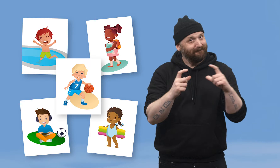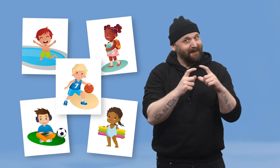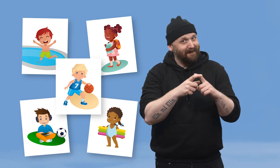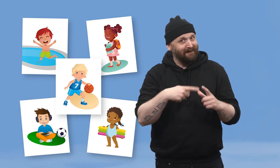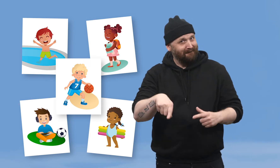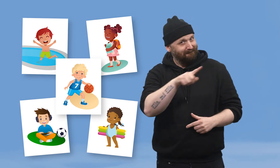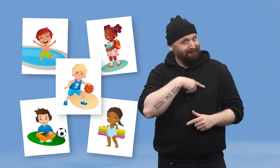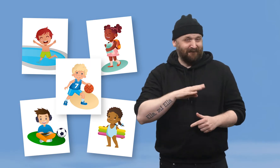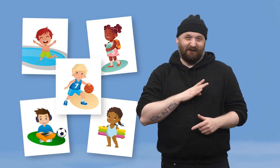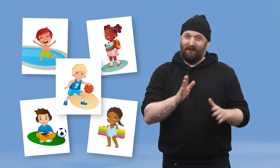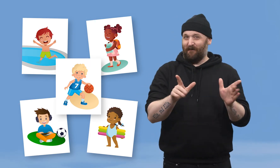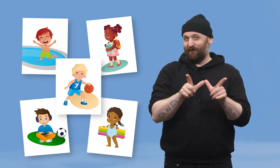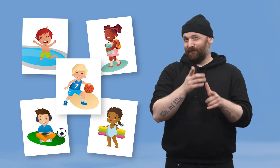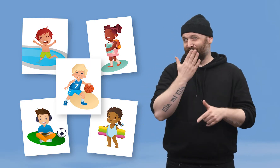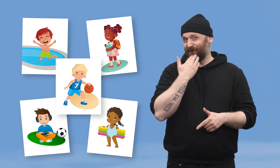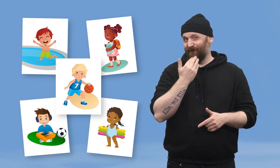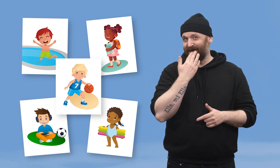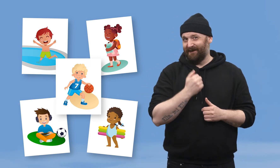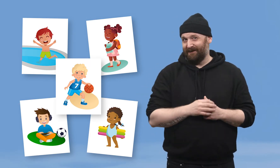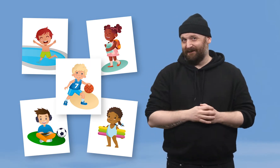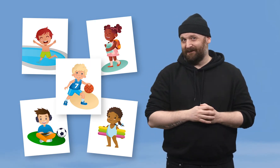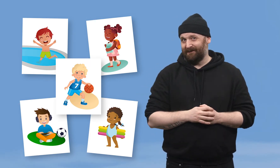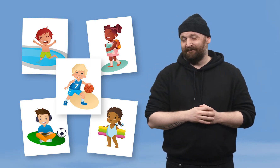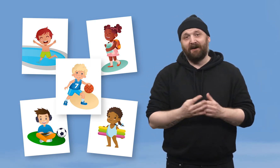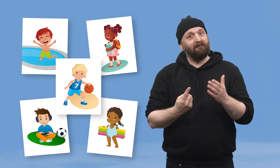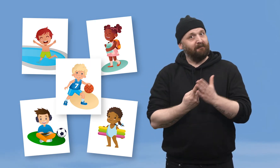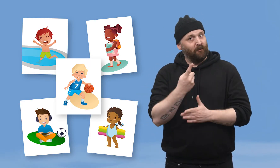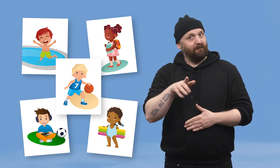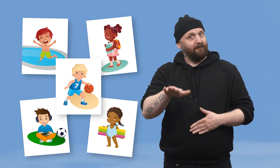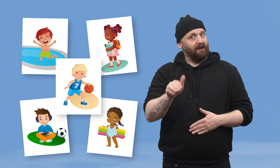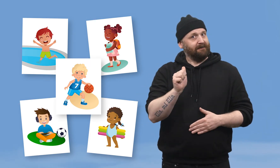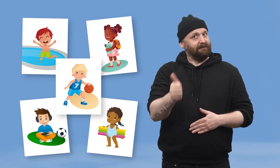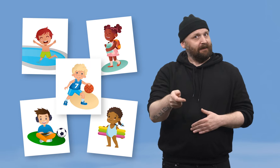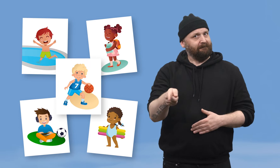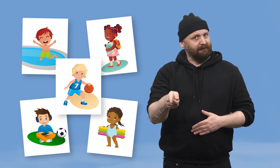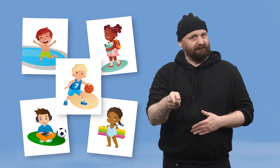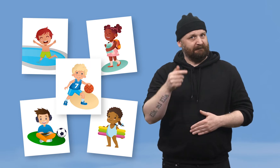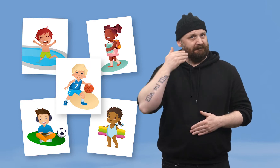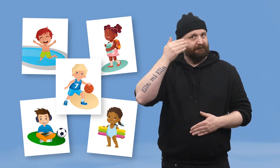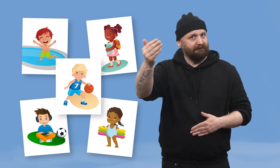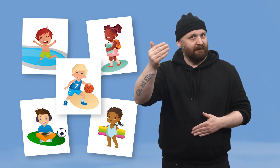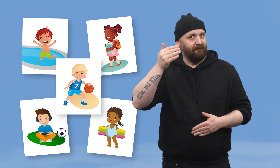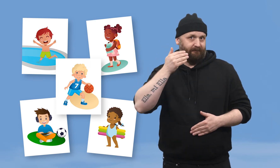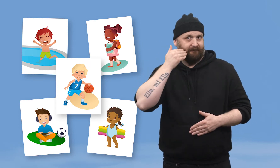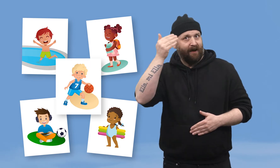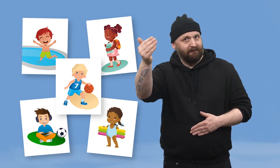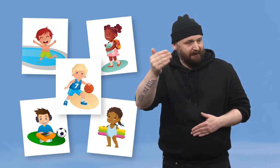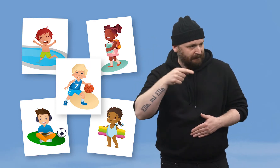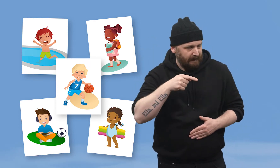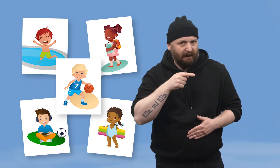Bildene synes vi kanskje er uskyldige. Men det er mulig barnet selv i fremtiden vil synes de er flaut.